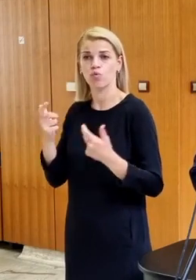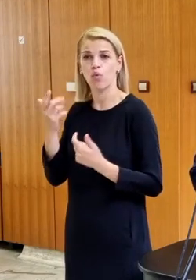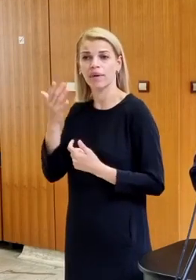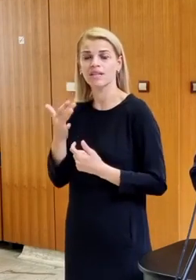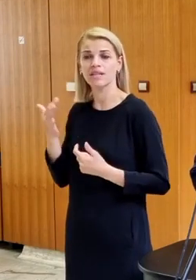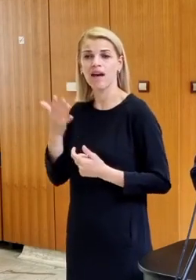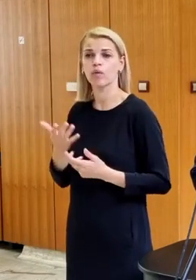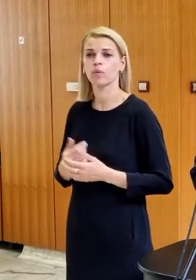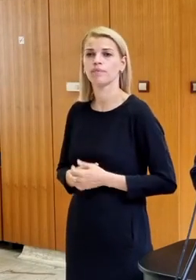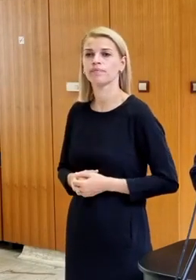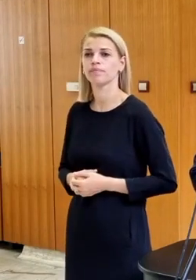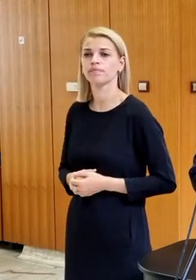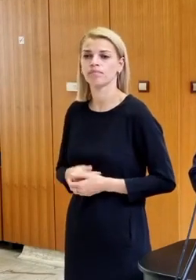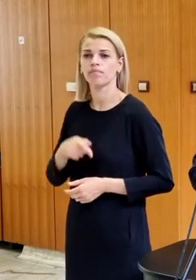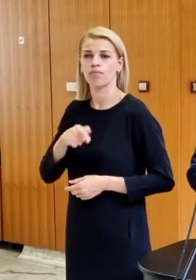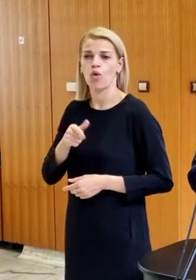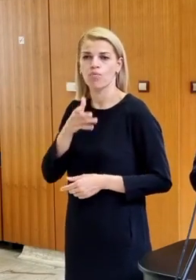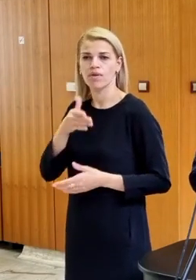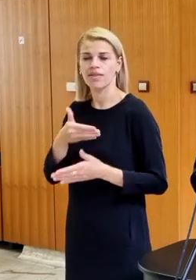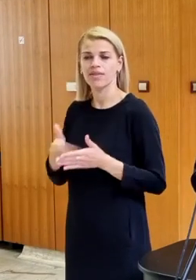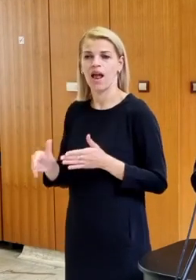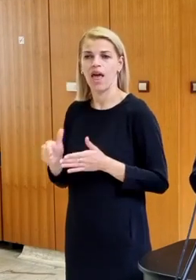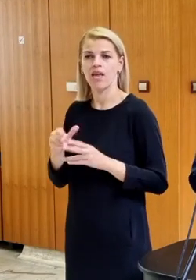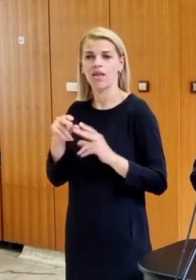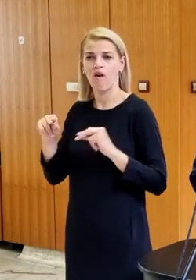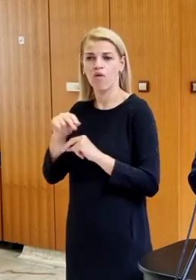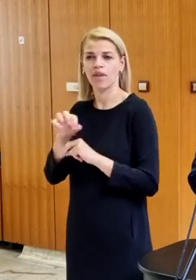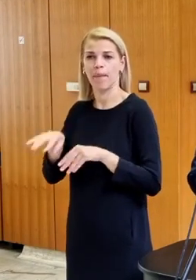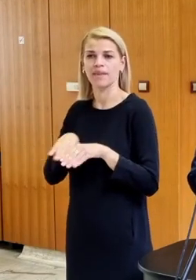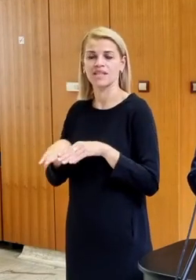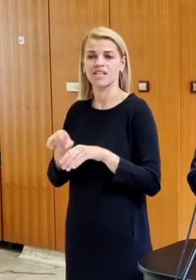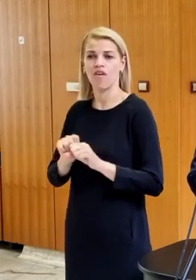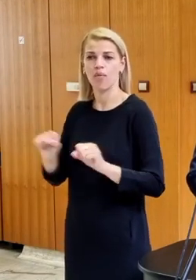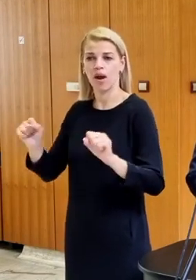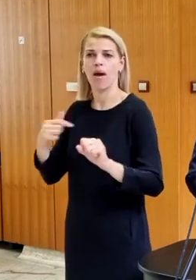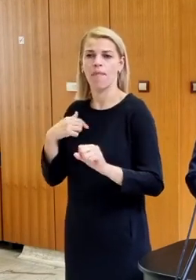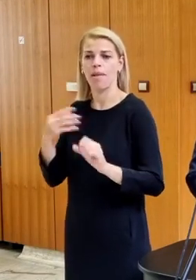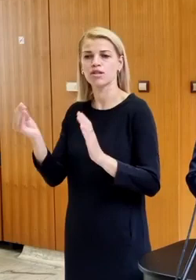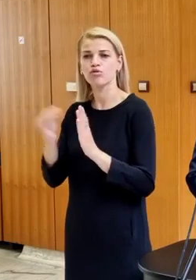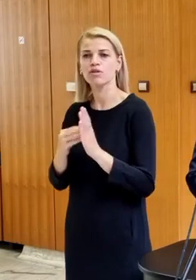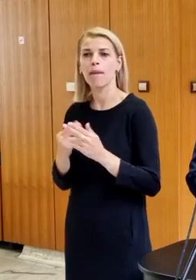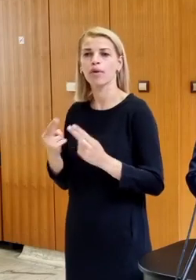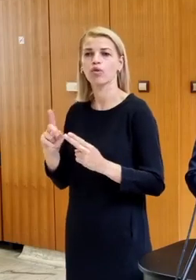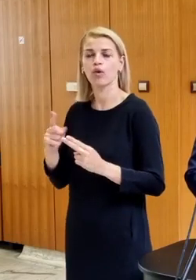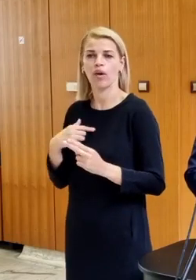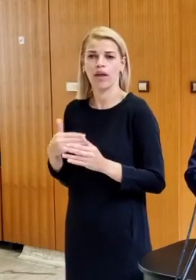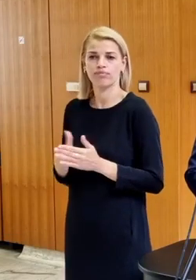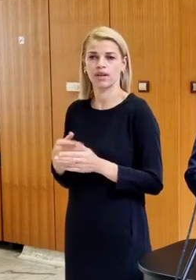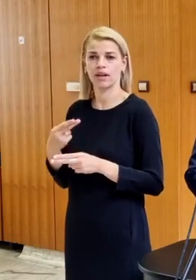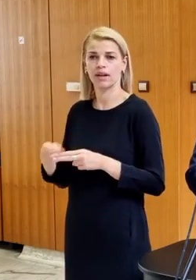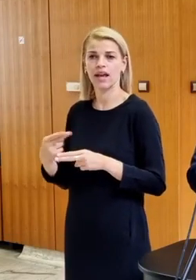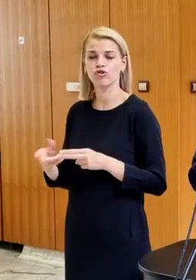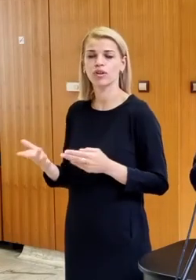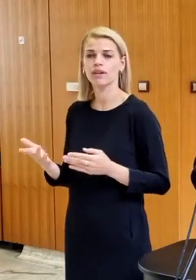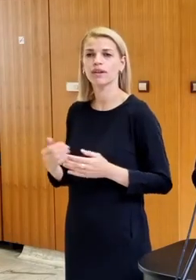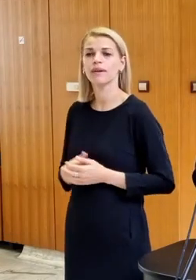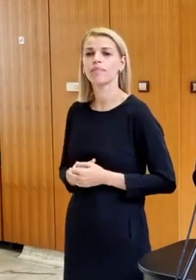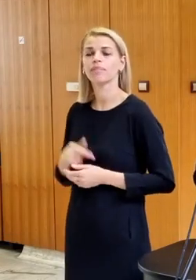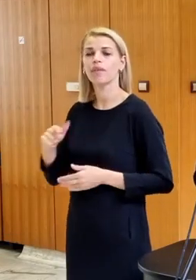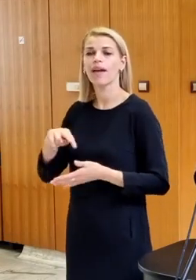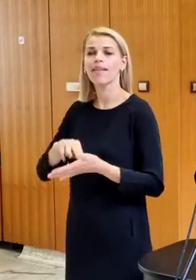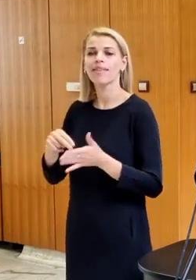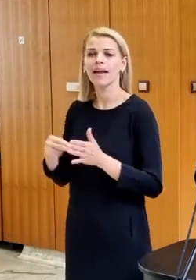čo s nimi? O tom budeme ďalej hovoriť na ministerstve obrany, lebo my máme samozrejme zoznam priory, ktoré potrebujeme riešiť a tie